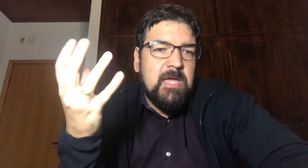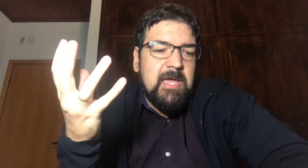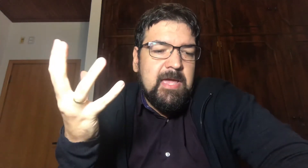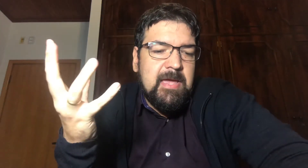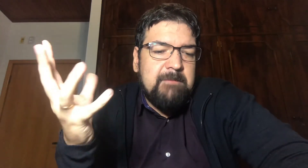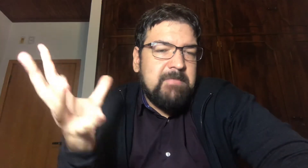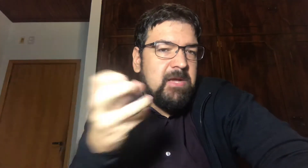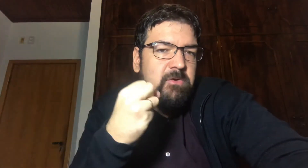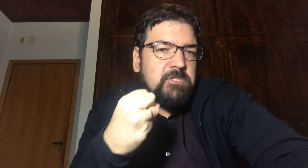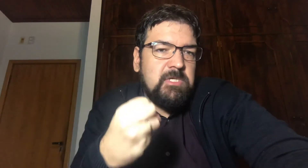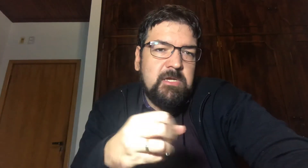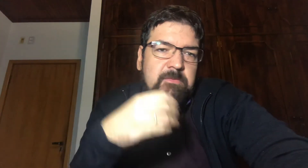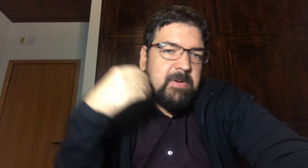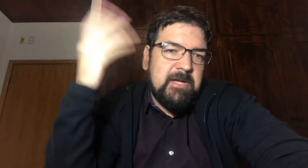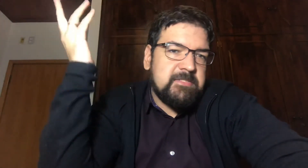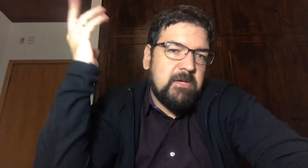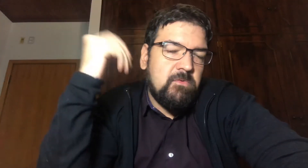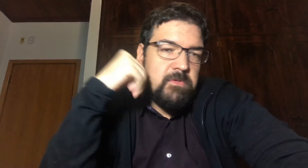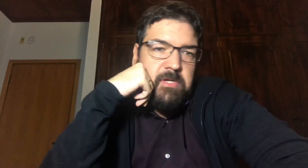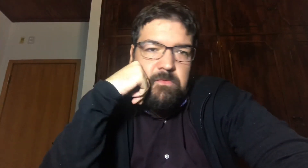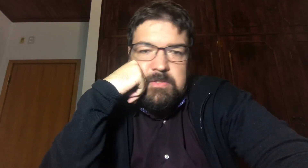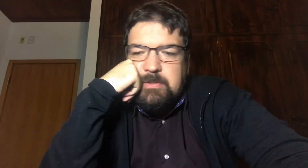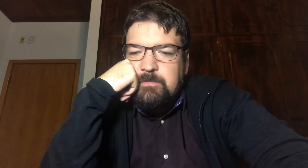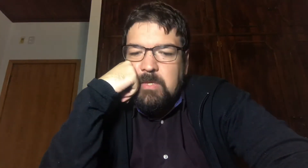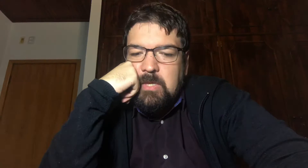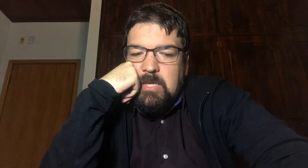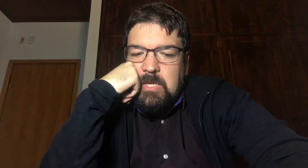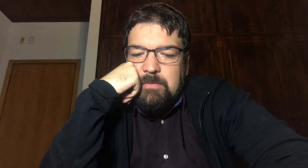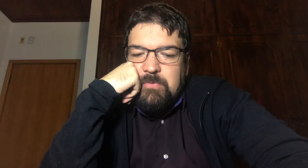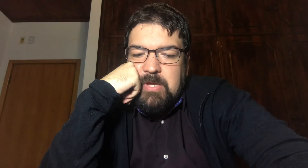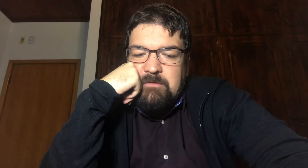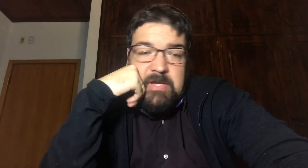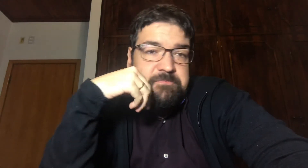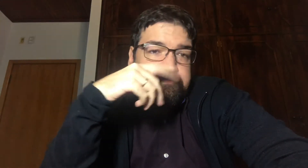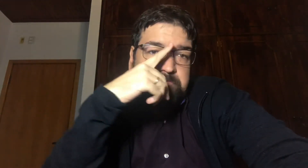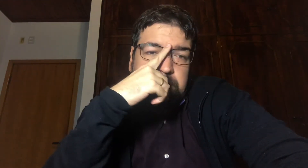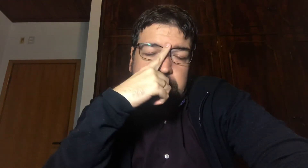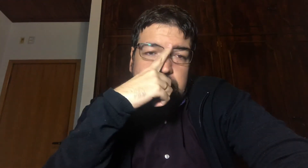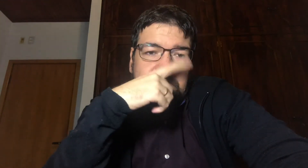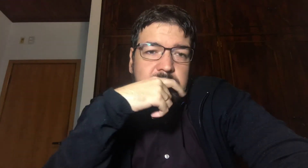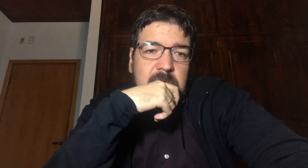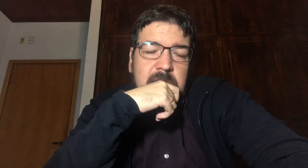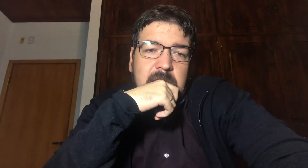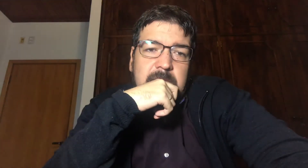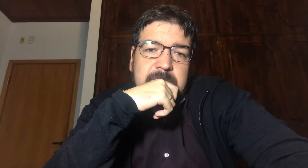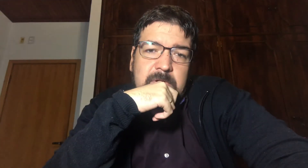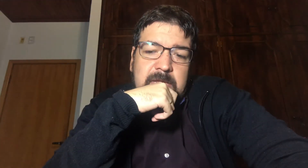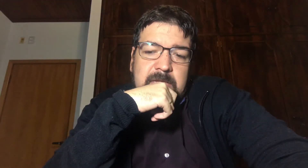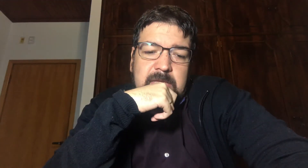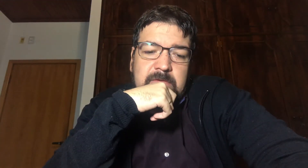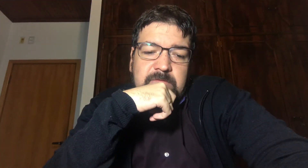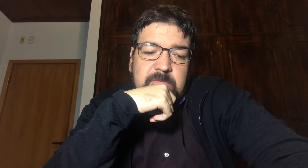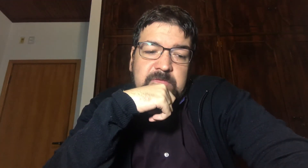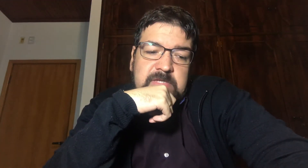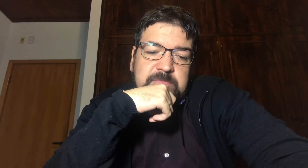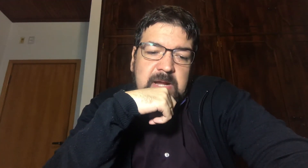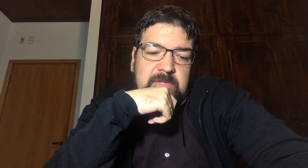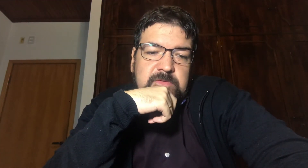Pegar o dinheiro Para gastar Com outra coisa E por aí vai Porém Vamos ficar esperto